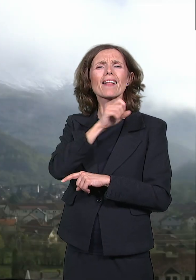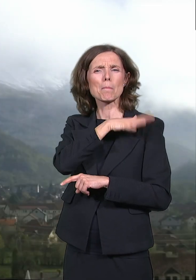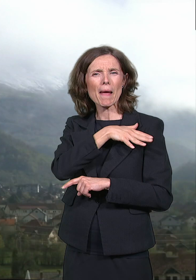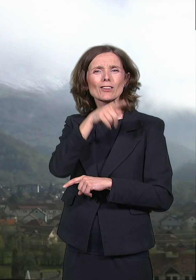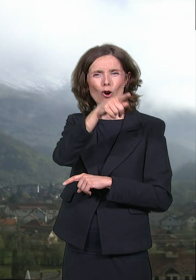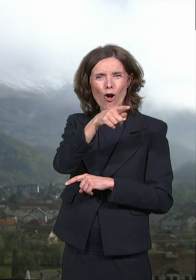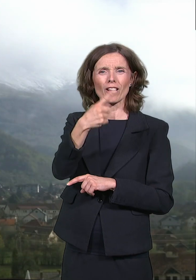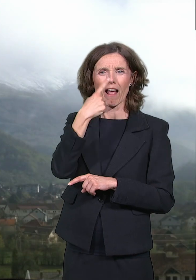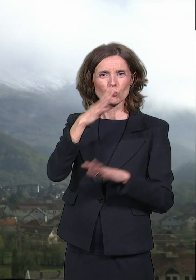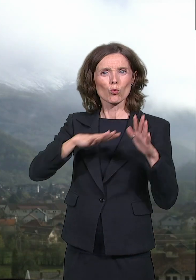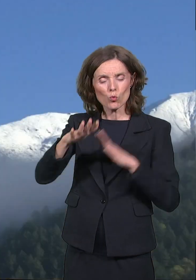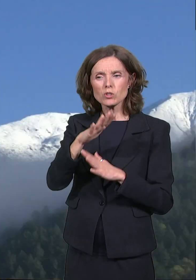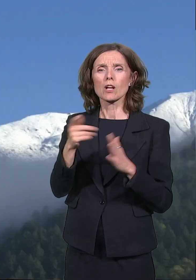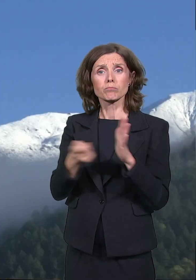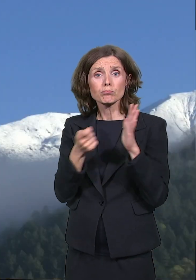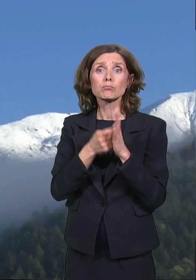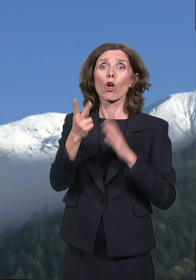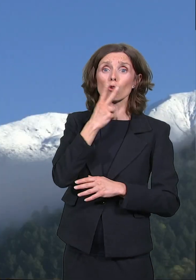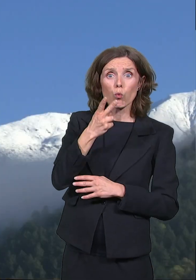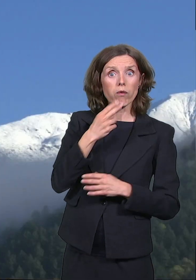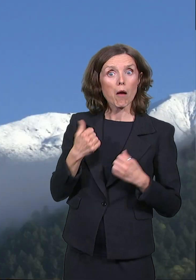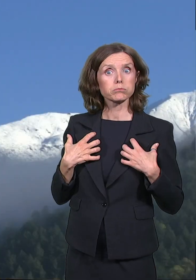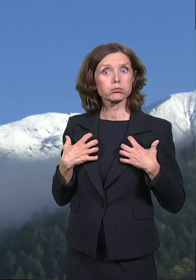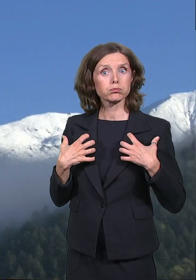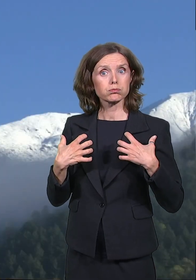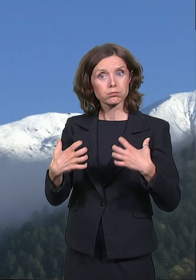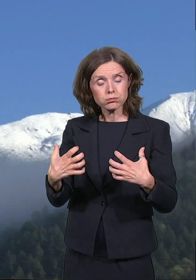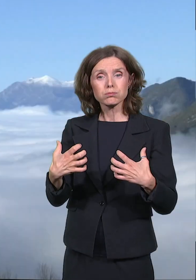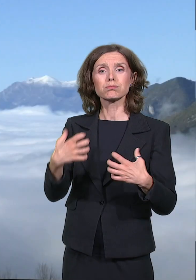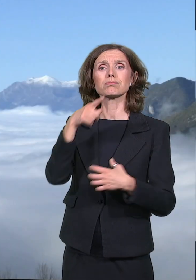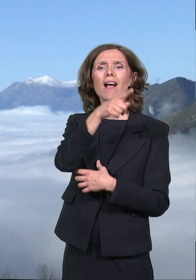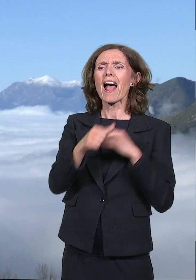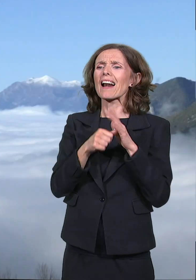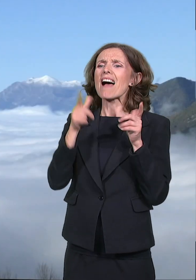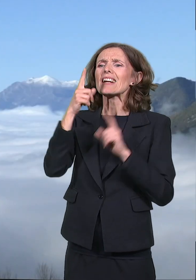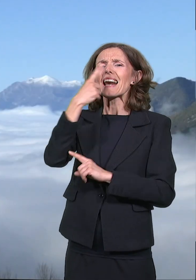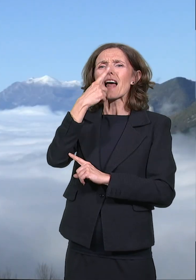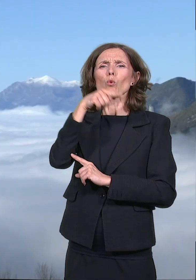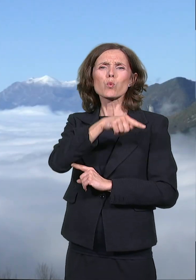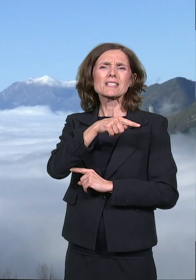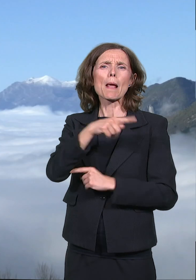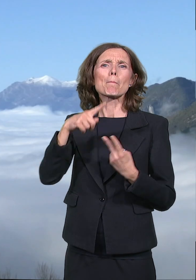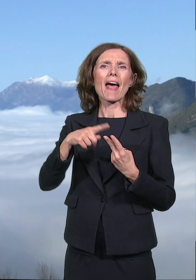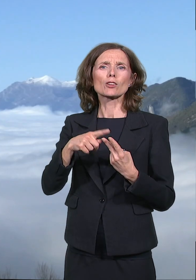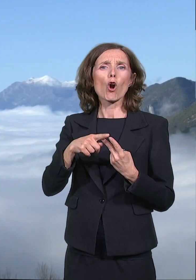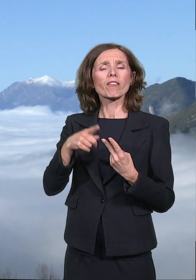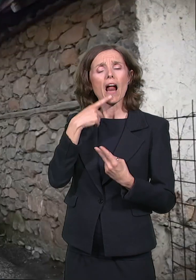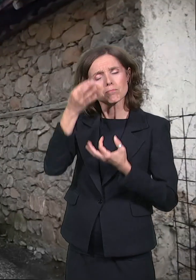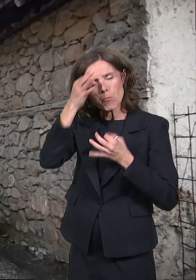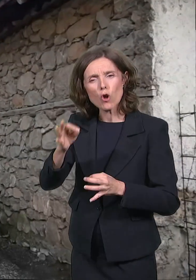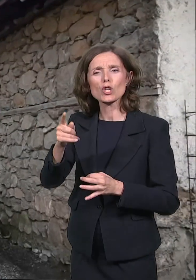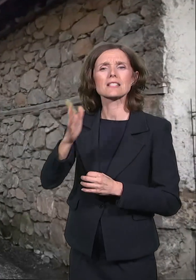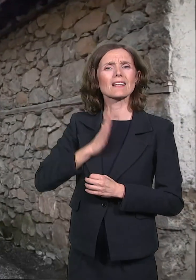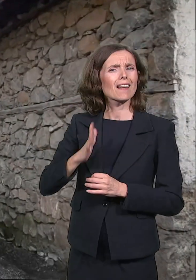trgujući duvanom i postao počasni građani predstavnog rada carske Rusije, Petrograda. Ipak u jednom se